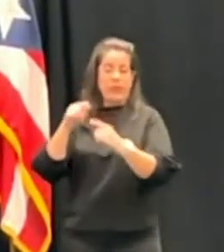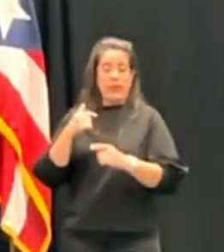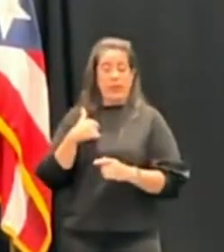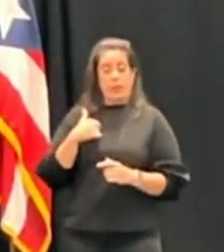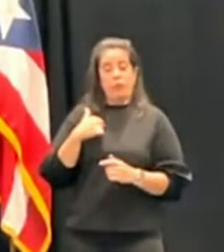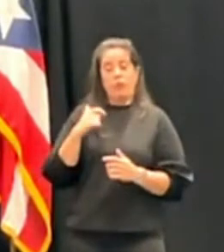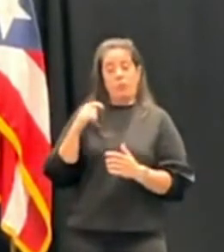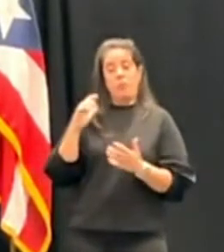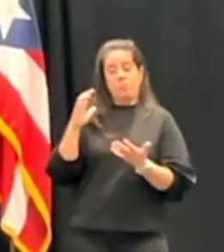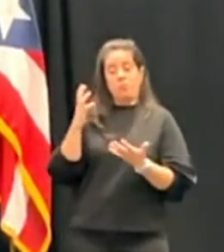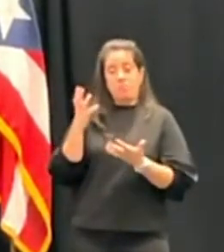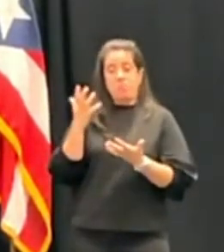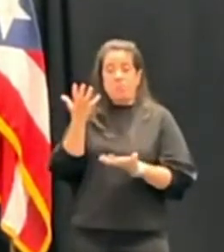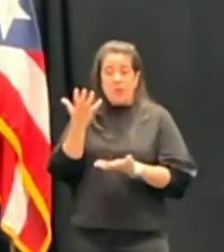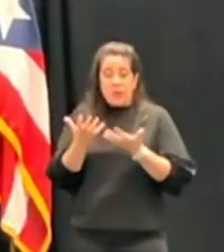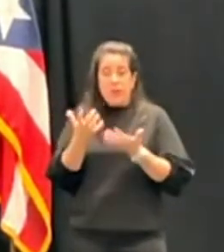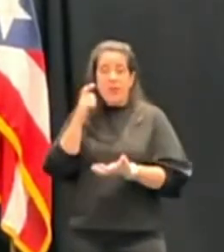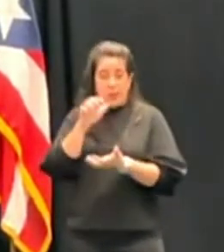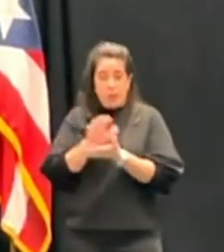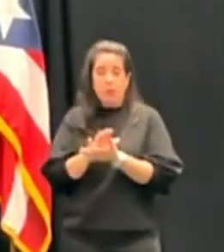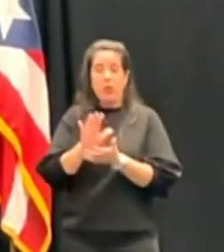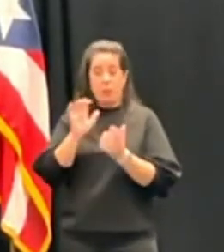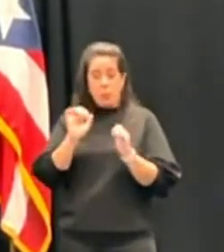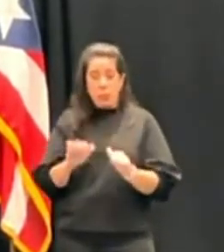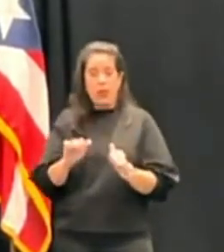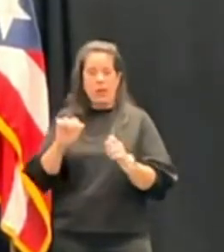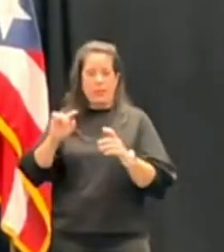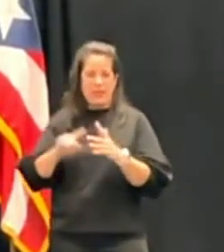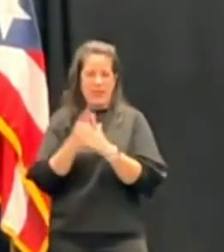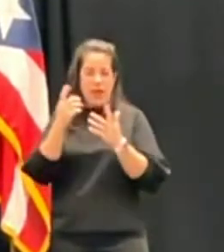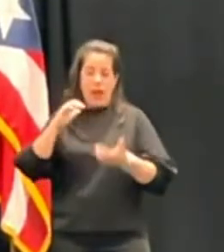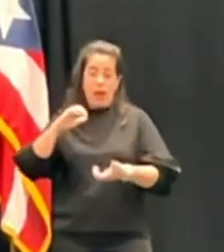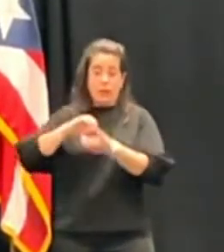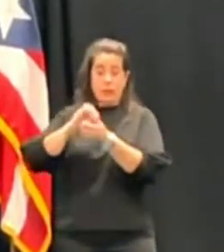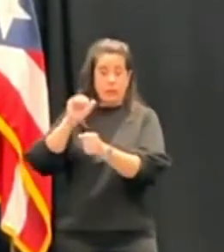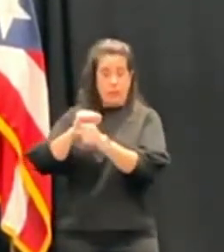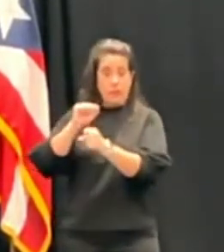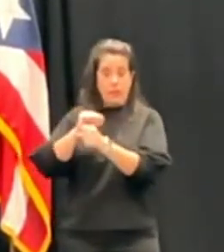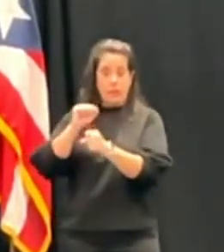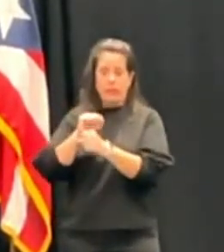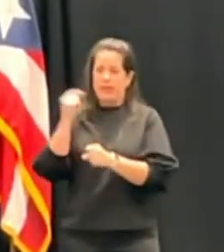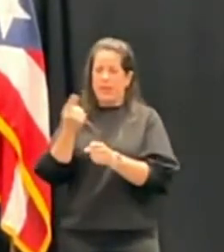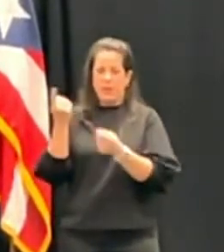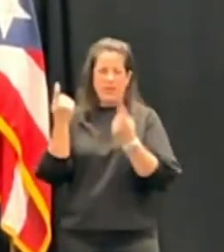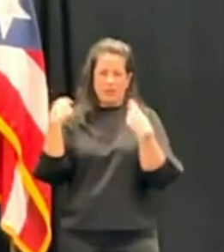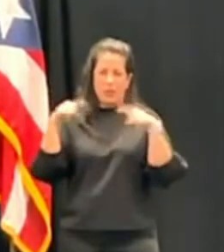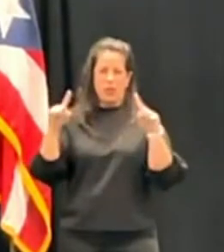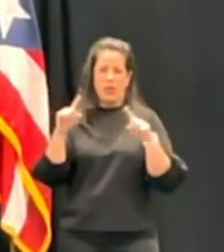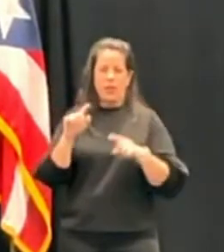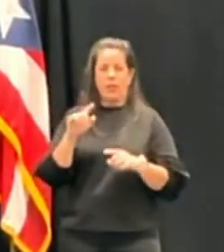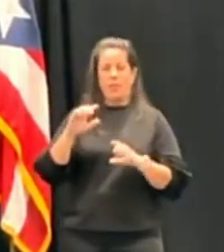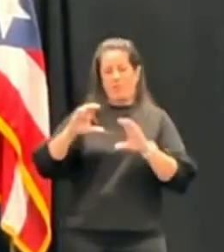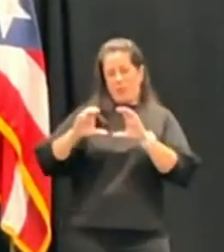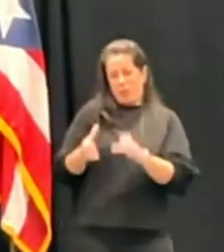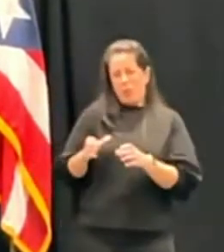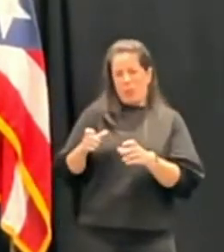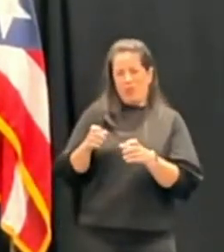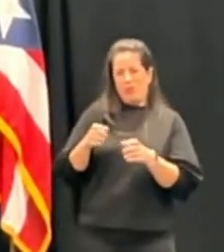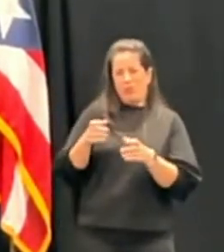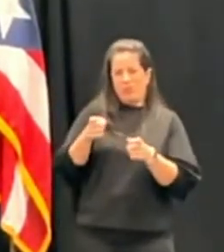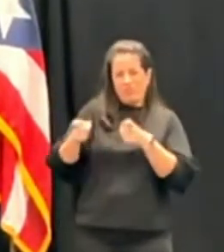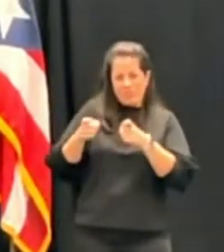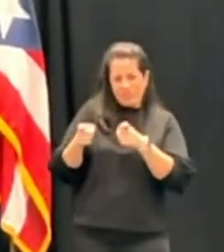podría ser el principio de poder lograr unas alianzas de trabajo como se logra con los famosos TAC Force que hay